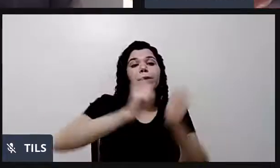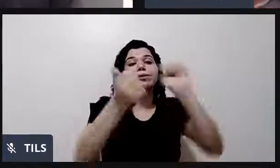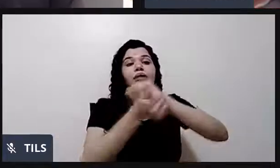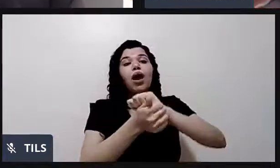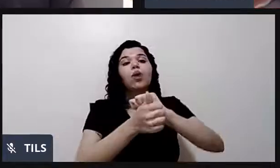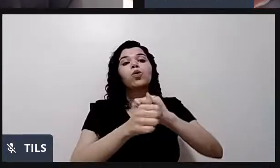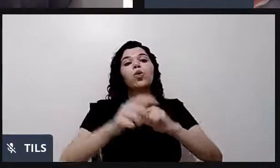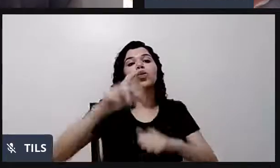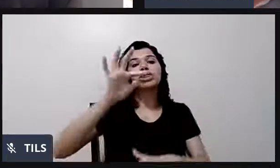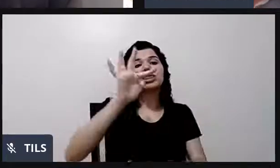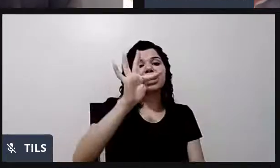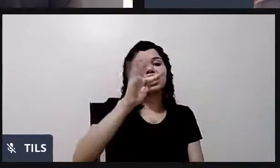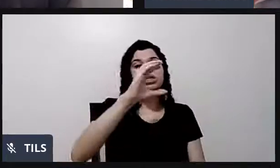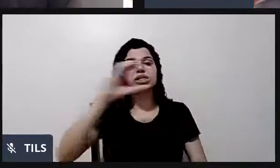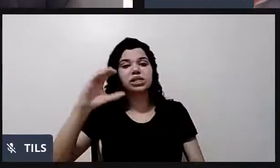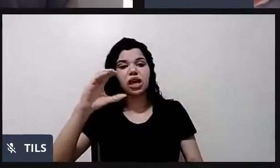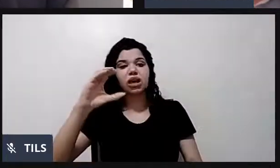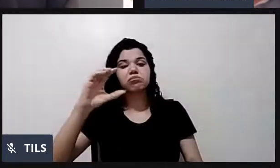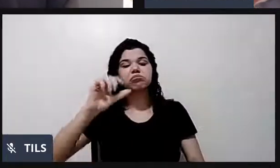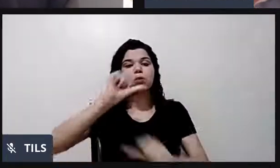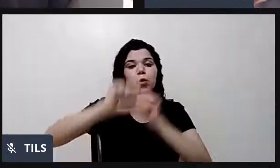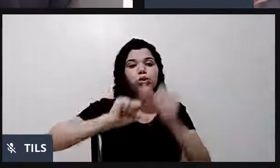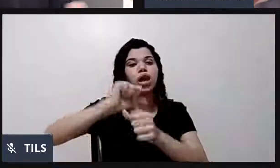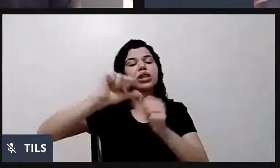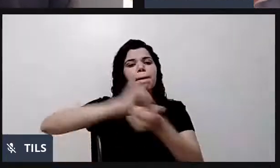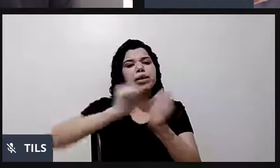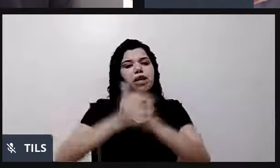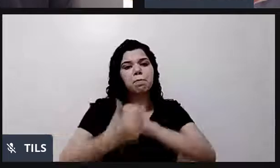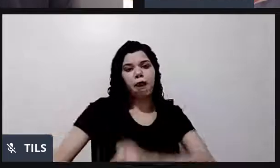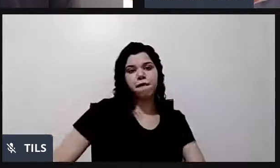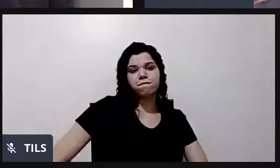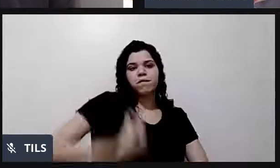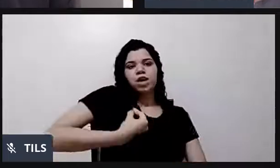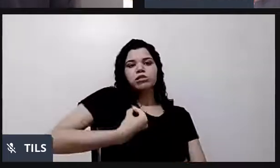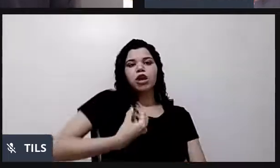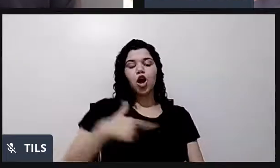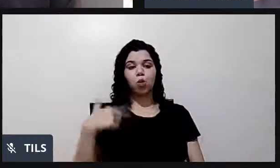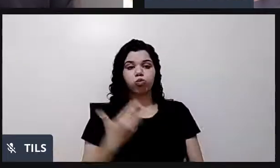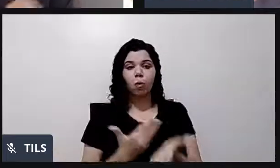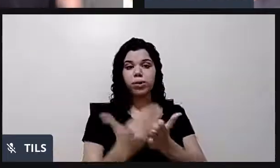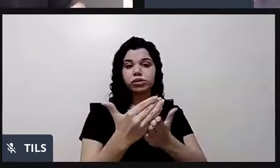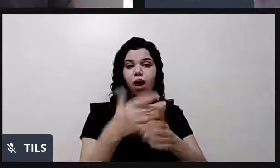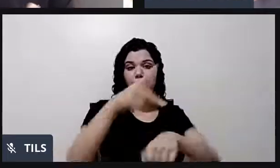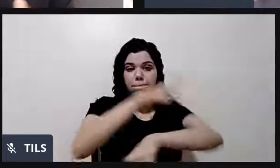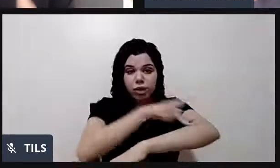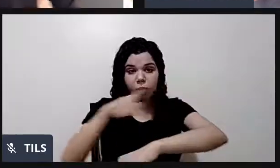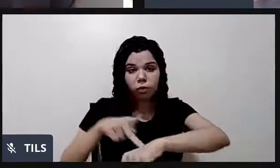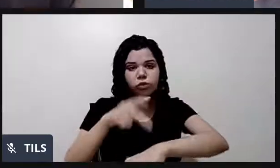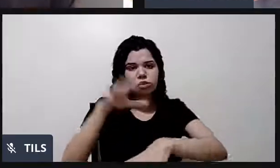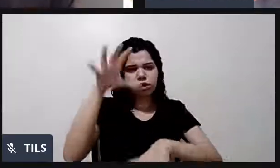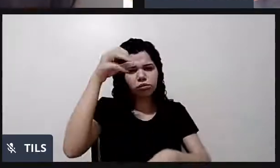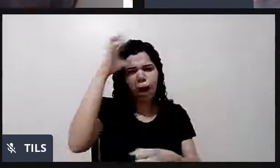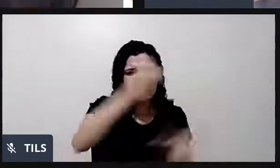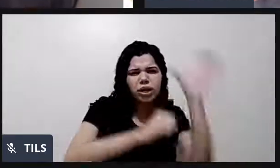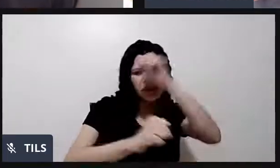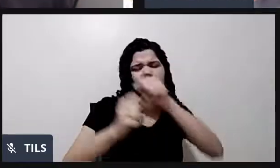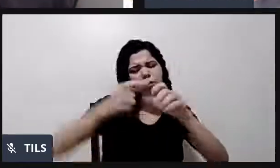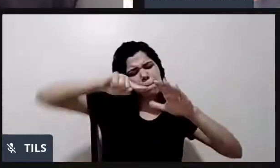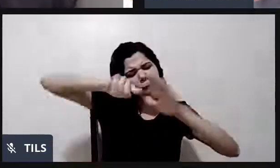projeto de vida. Eu comecei a fazer pedagogia. E aí comecei a pesquisar. Quanto mais eu estudava, quanto mais eu